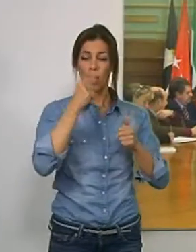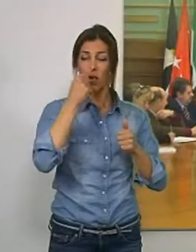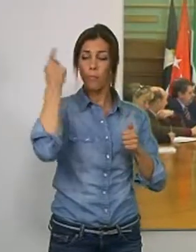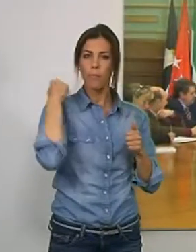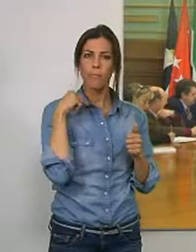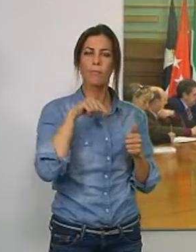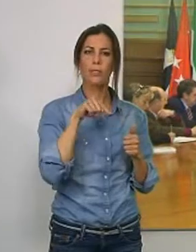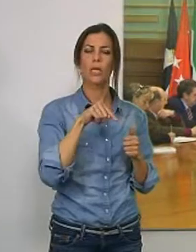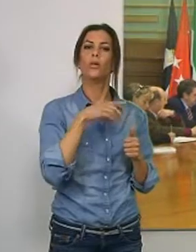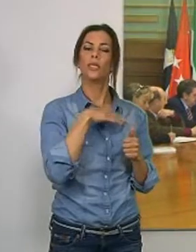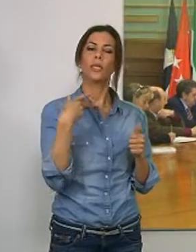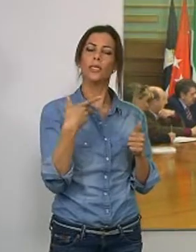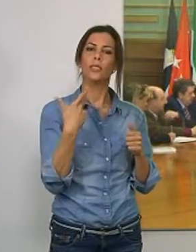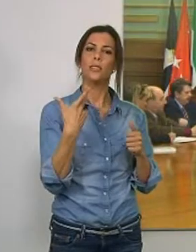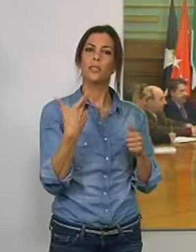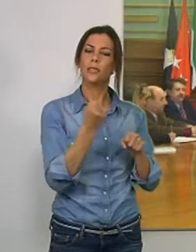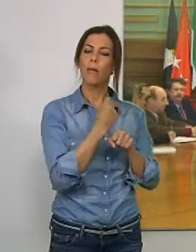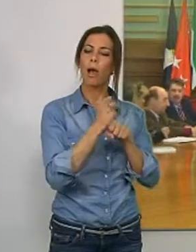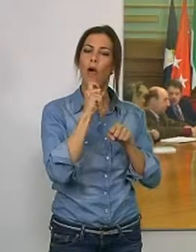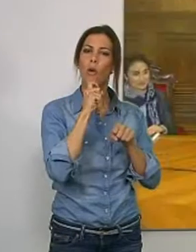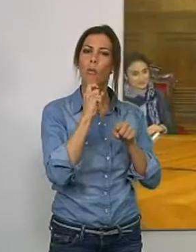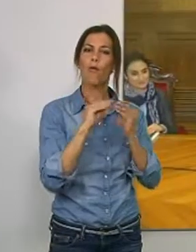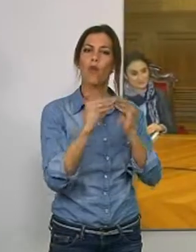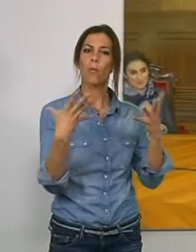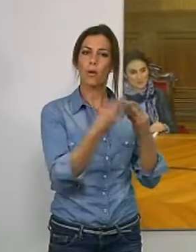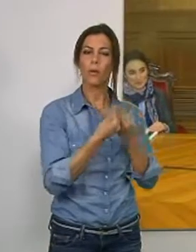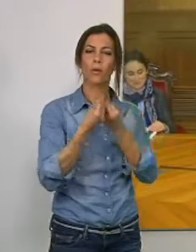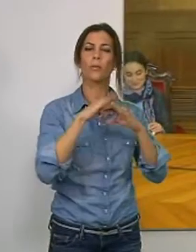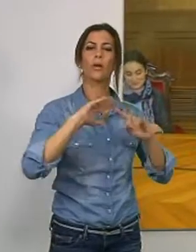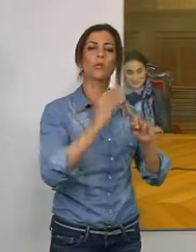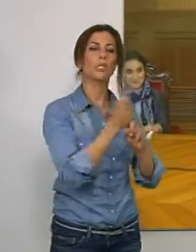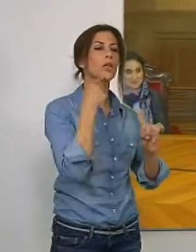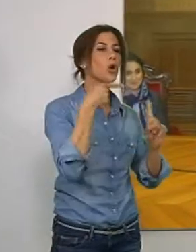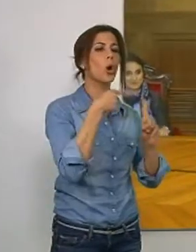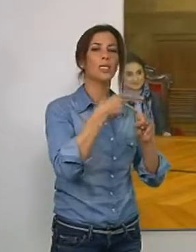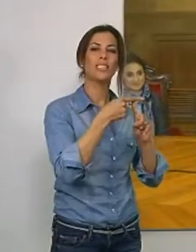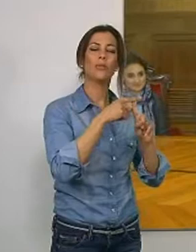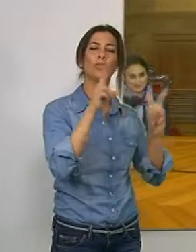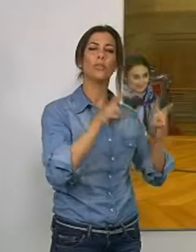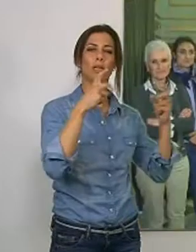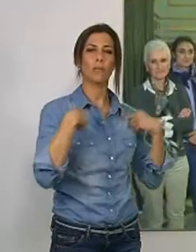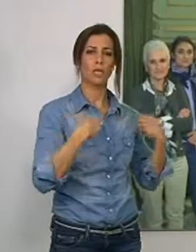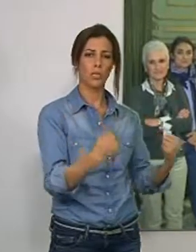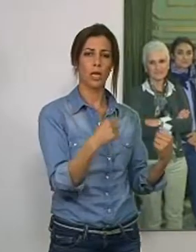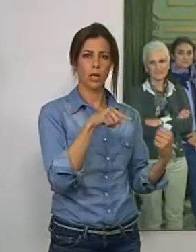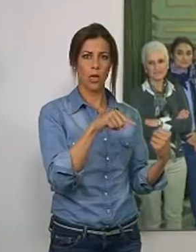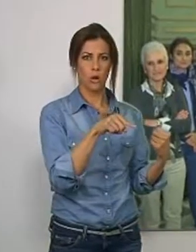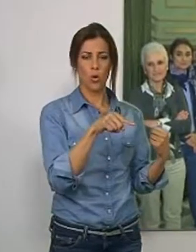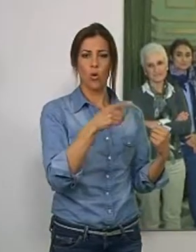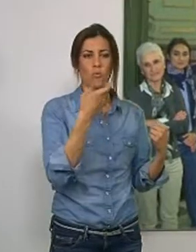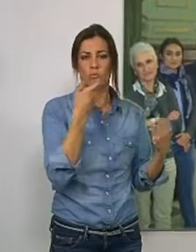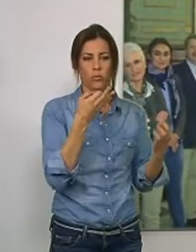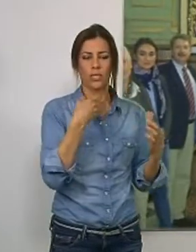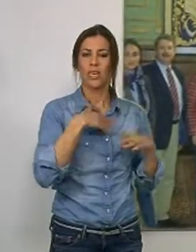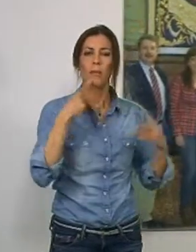el pasado año, pasa por trabajar conjuntamente para lograr unos objetivos de salud previamente determinados más allá de los centros